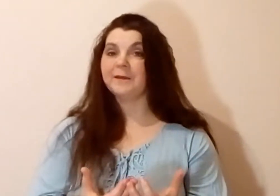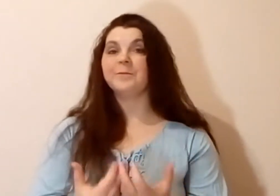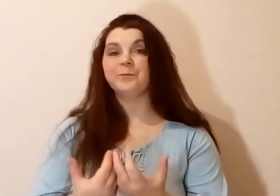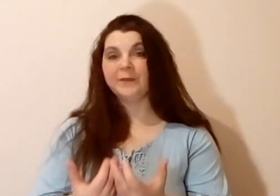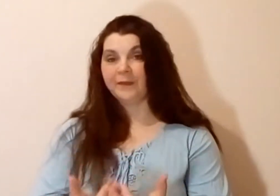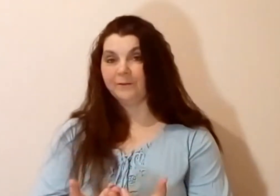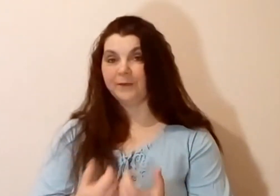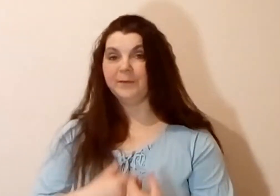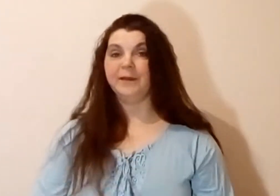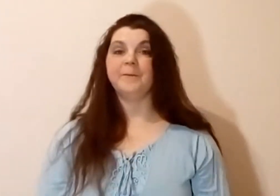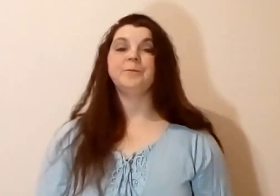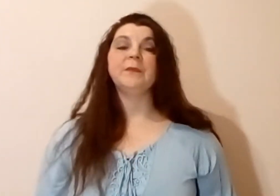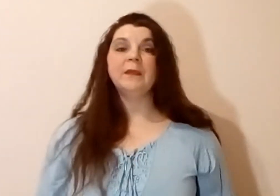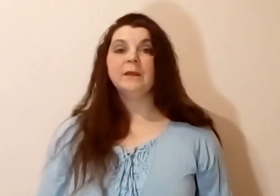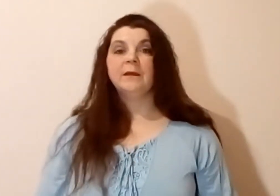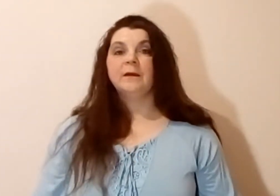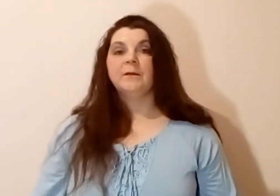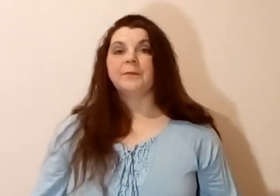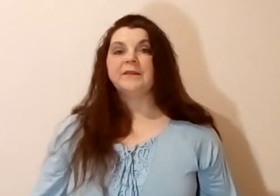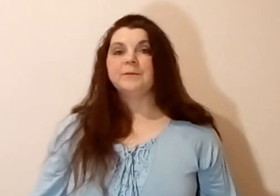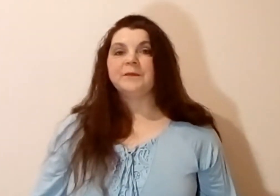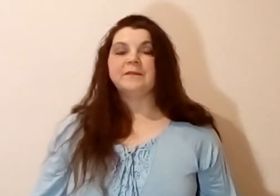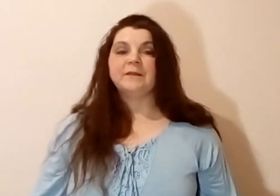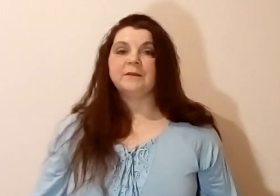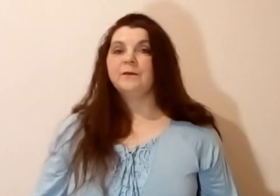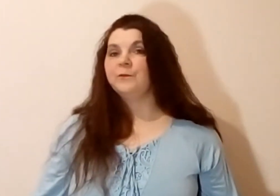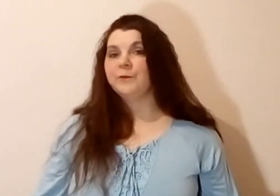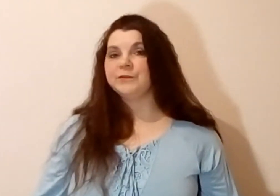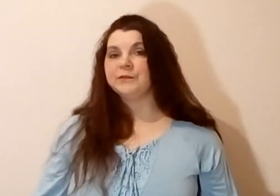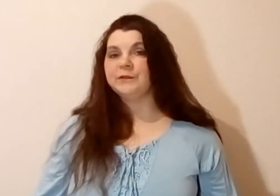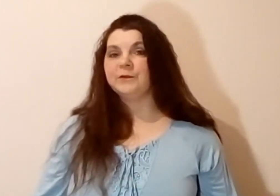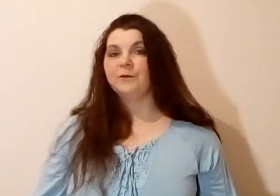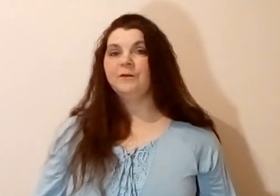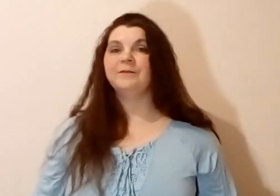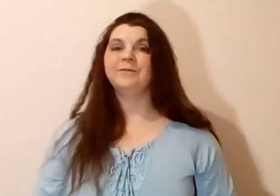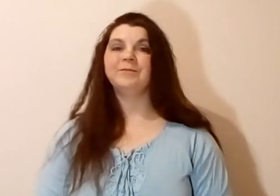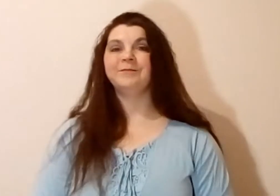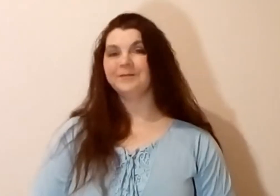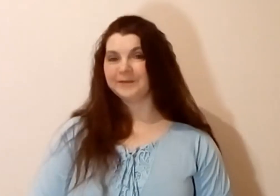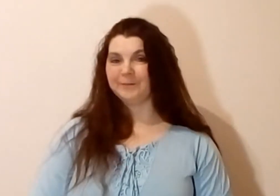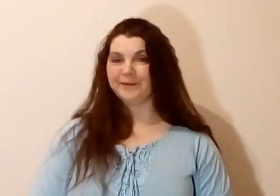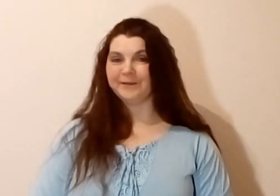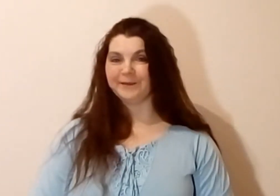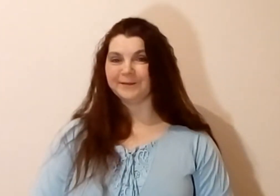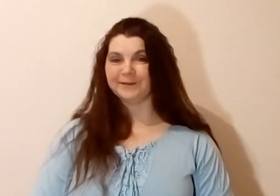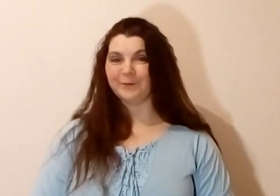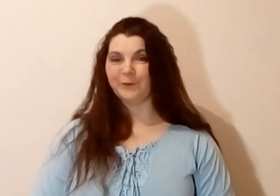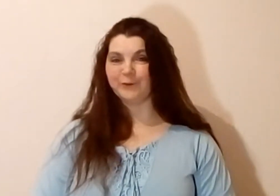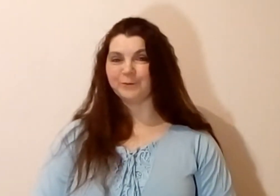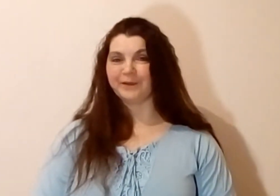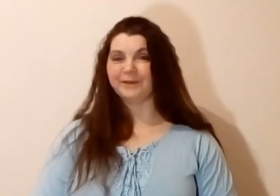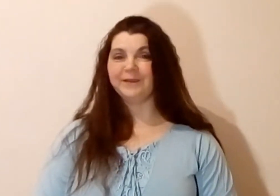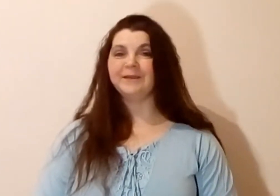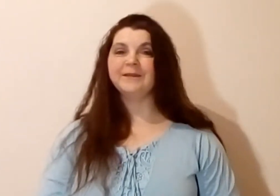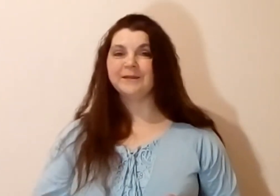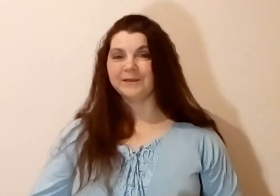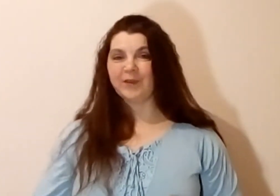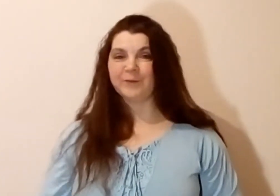и фамилию. В принципе, здесь очень легко, самое интересное будет впереди, я вам